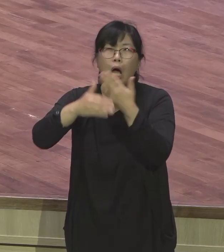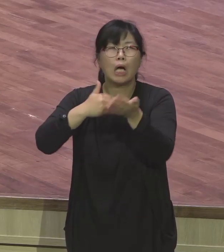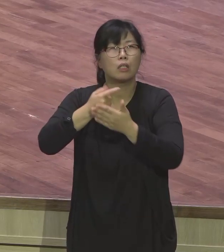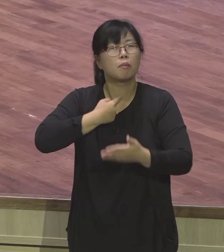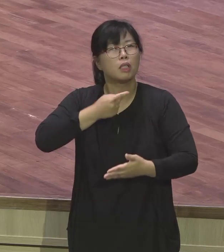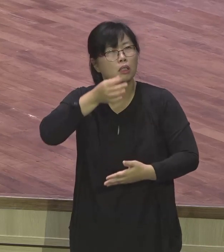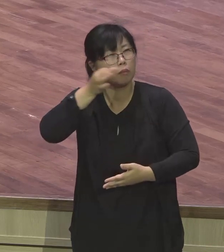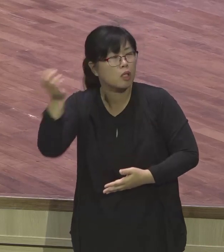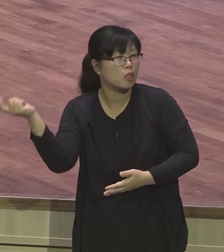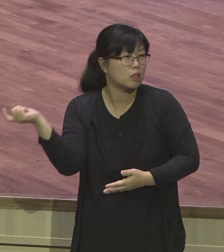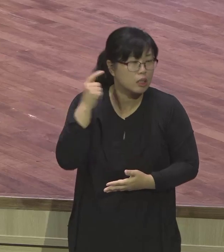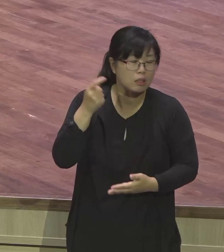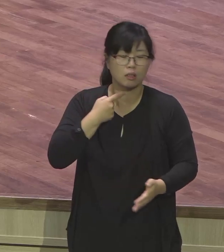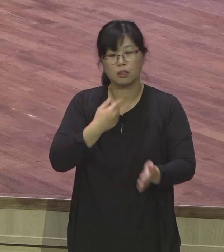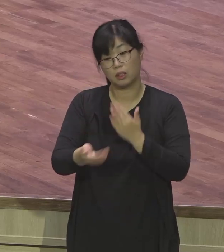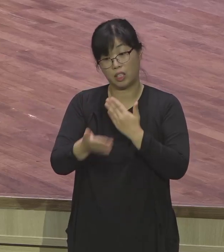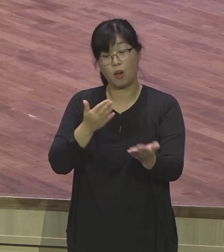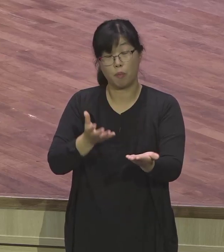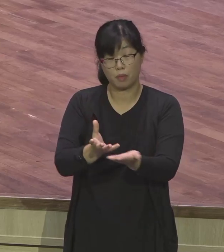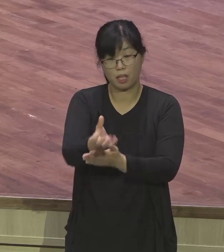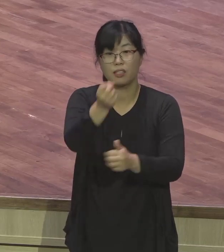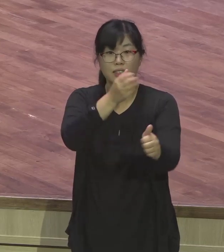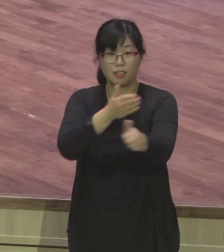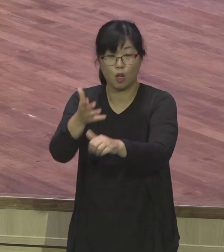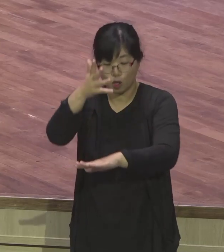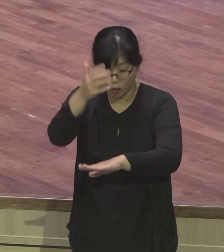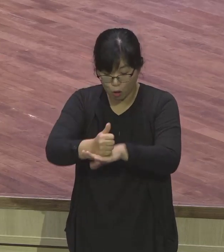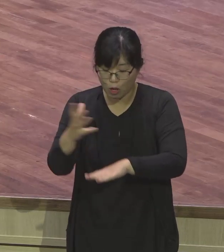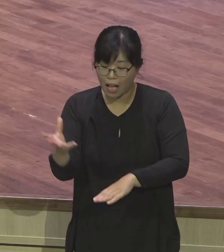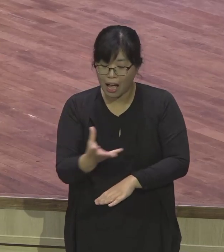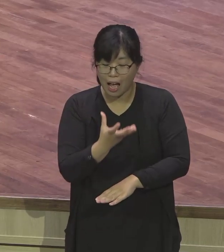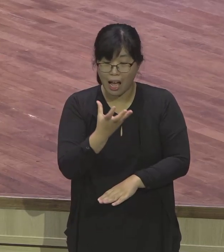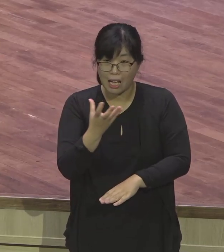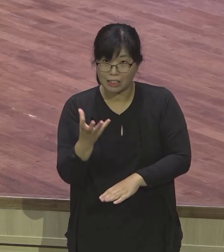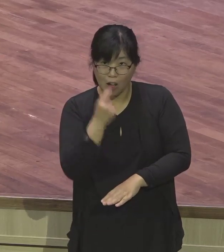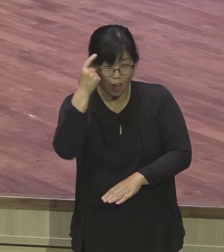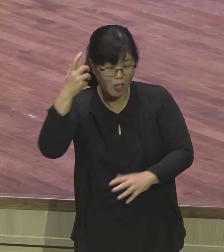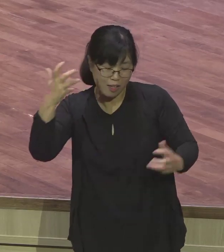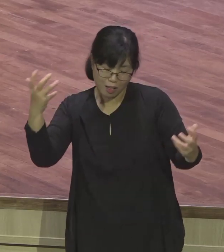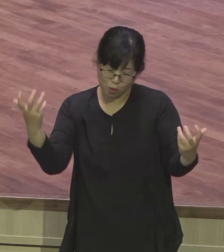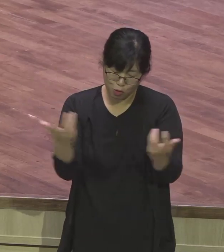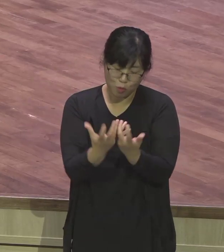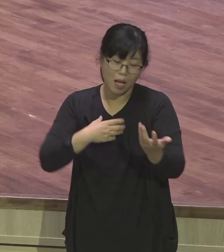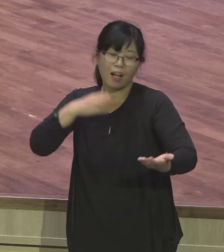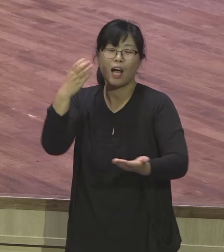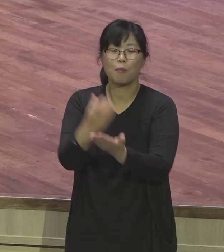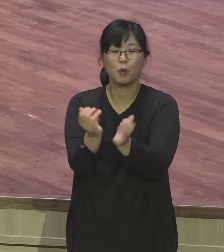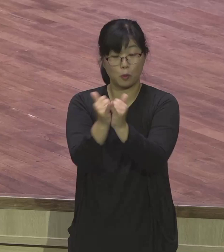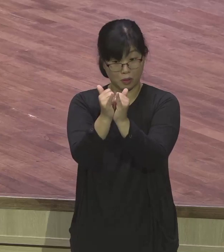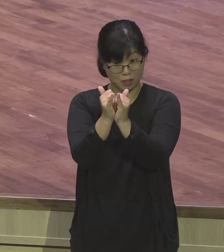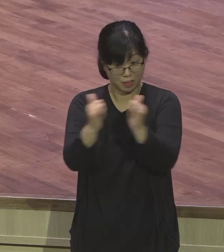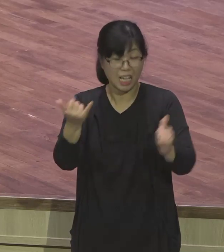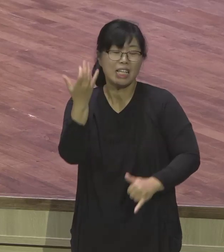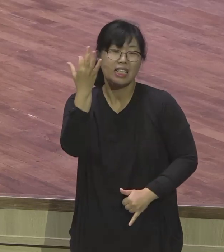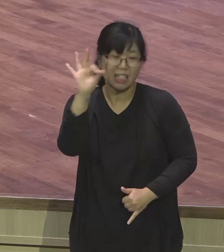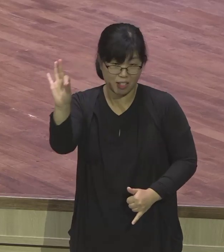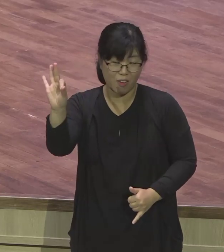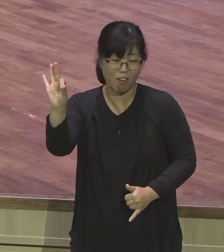그래서 하나님의 영에 감동된 사람이라고 소리를 들을 정도로 성령 충만해서 여러분의